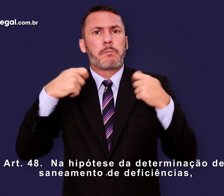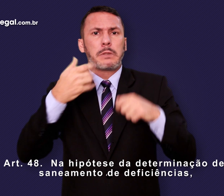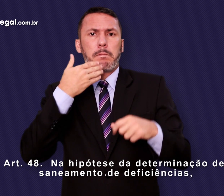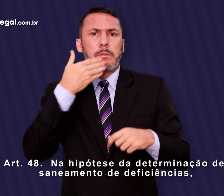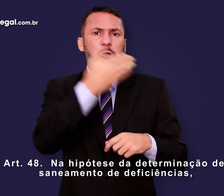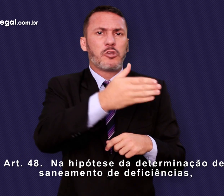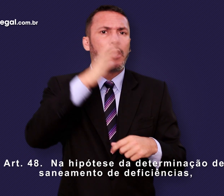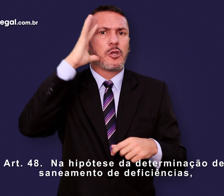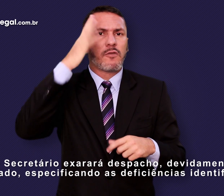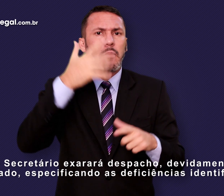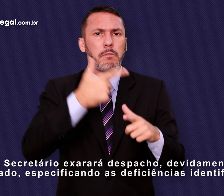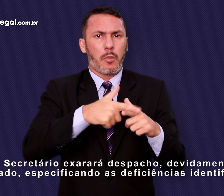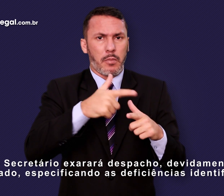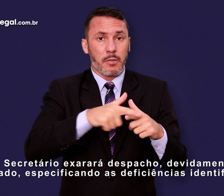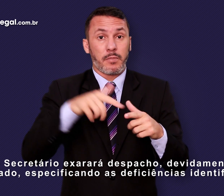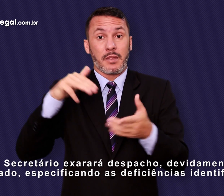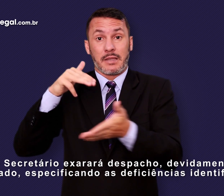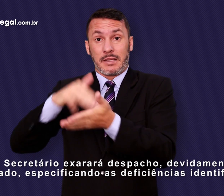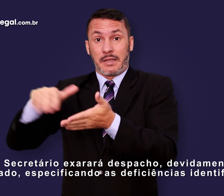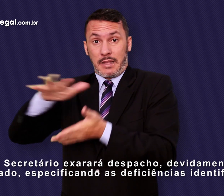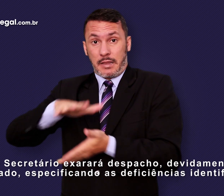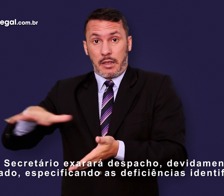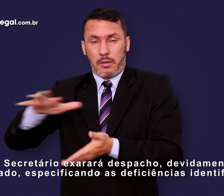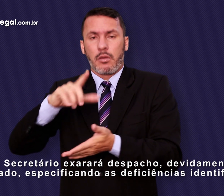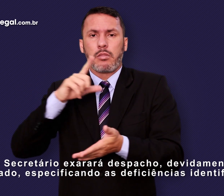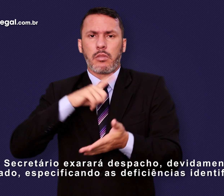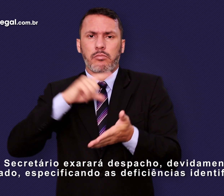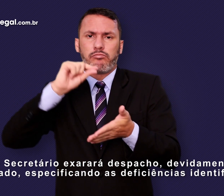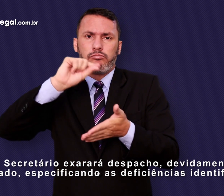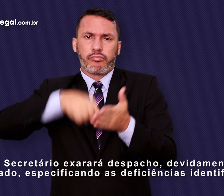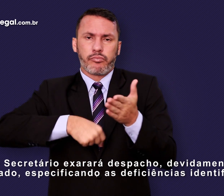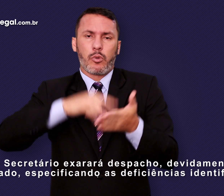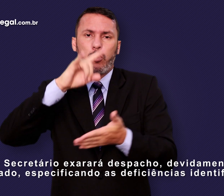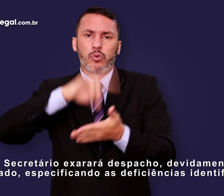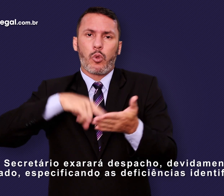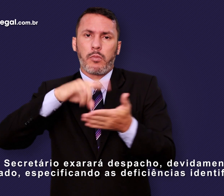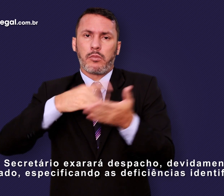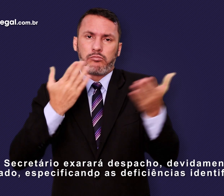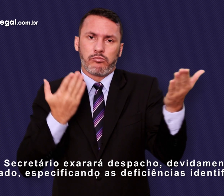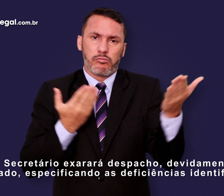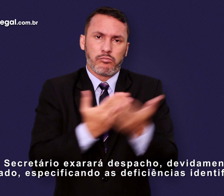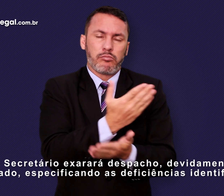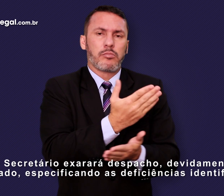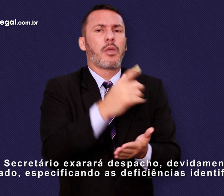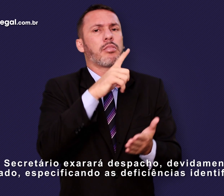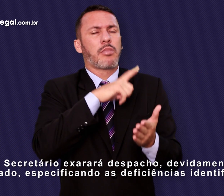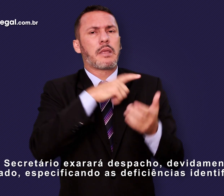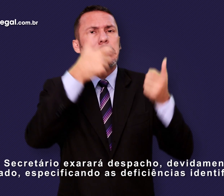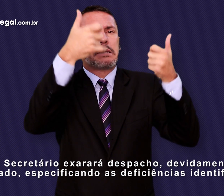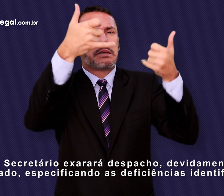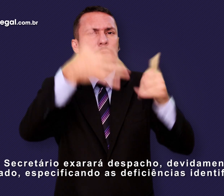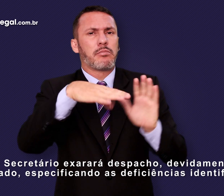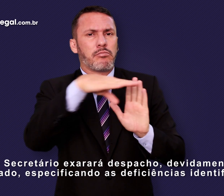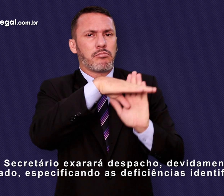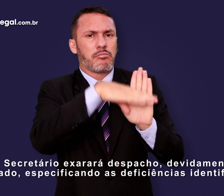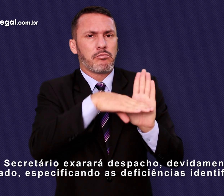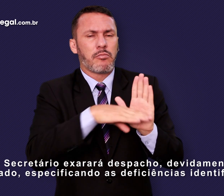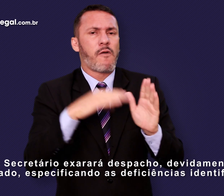de deficiências, o secretário exará despacho devidamente motivado especificando as deficiências identificadas,